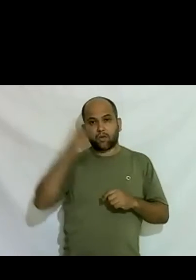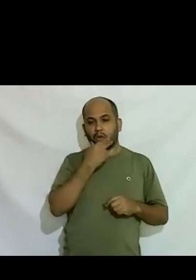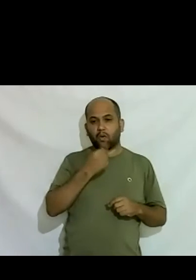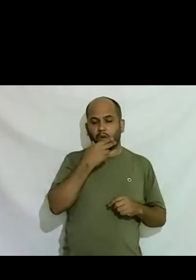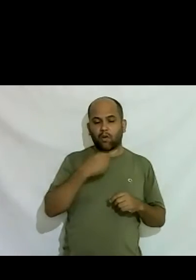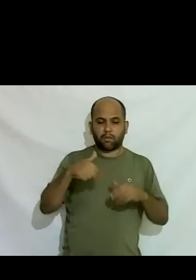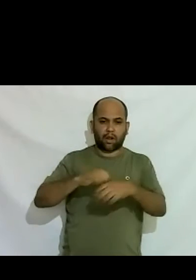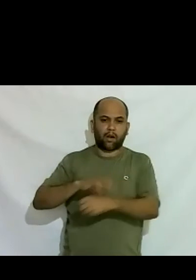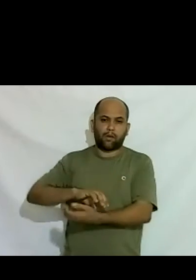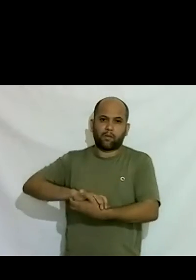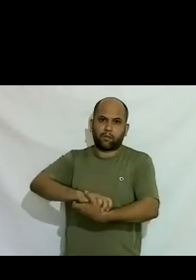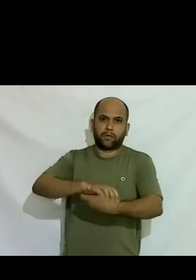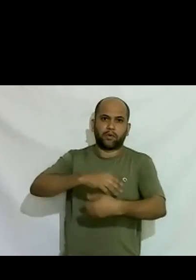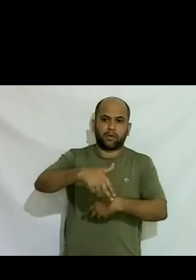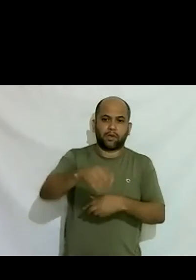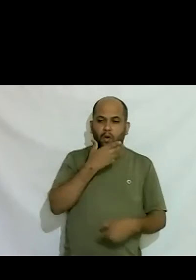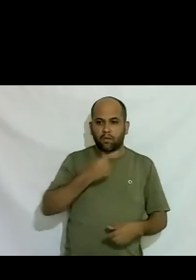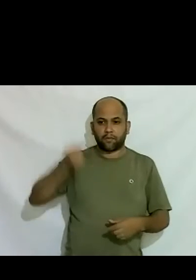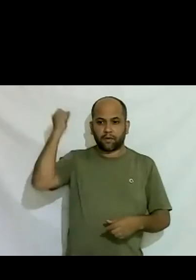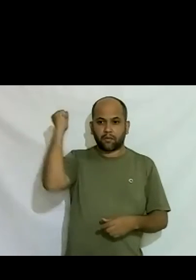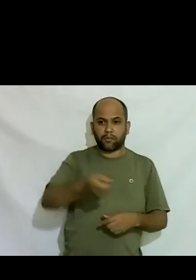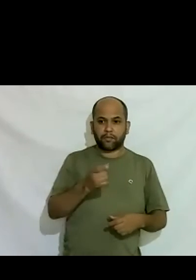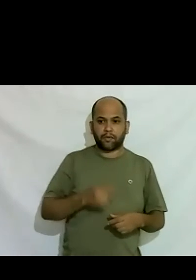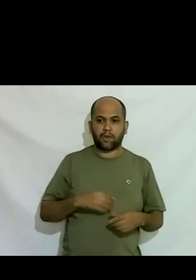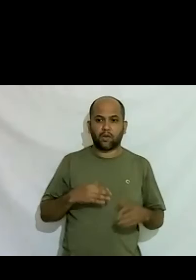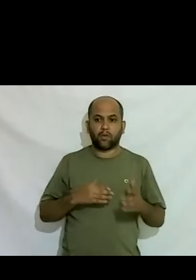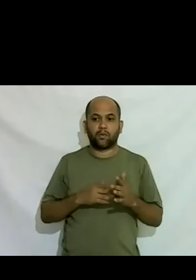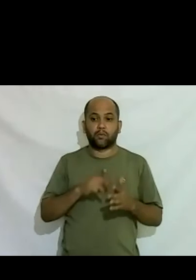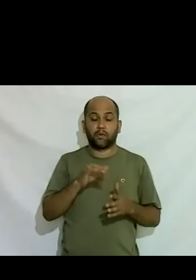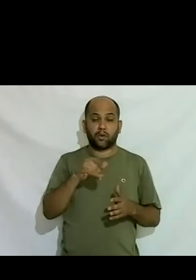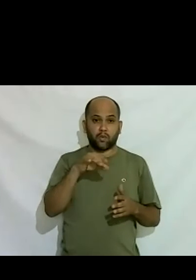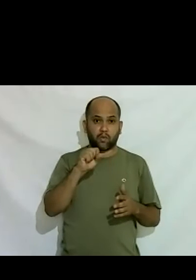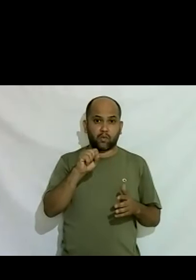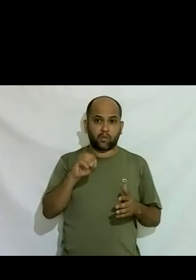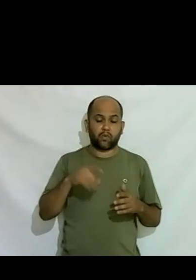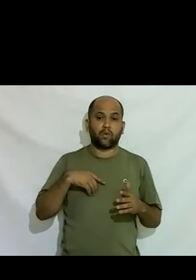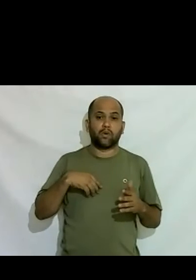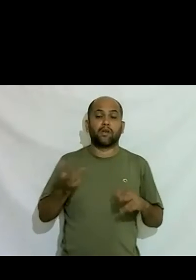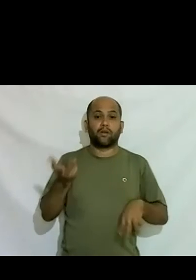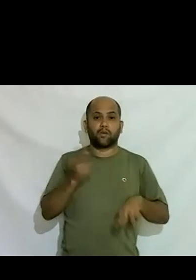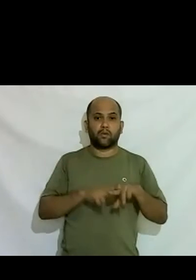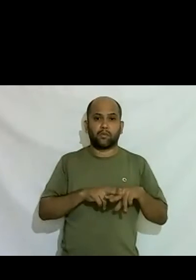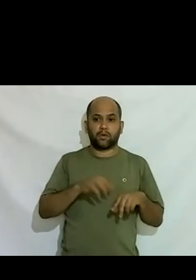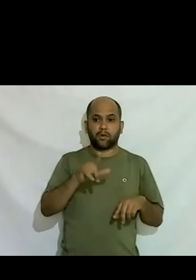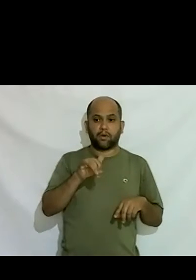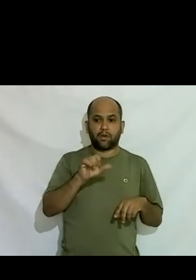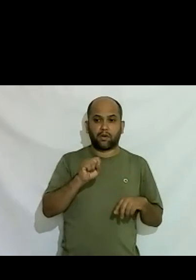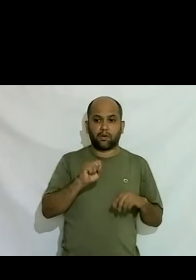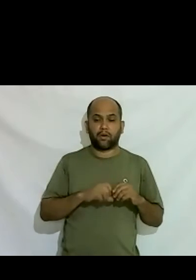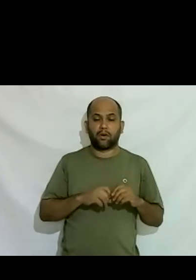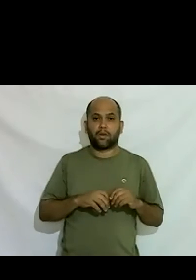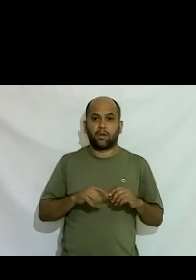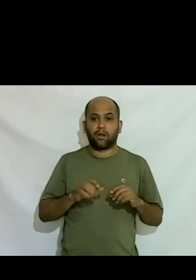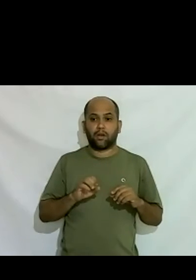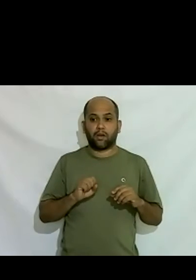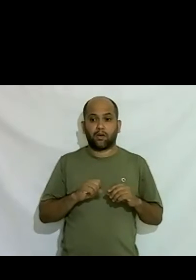o crime foi julgado agora o último recurso agora recentemente para condenação do réu mas tinha